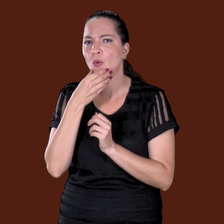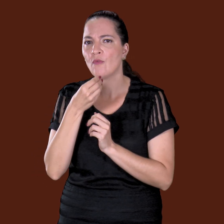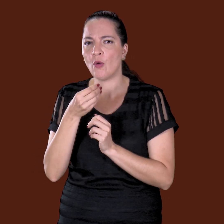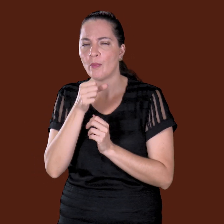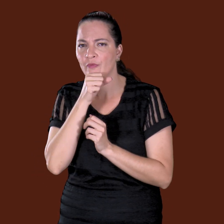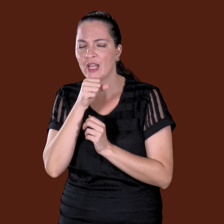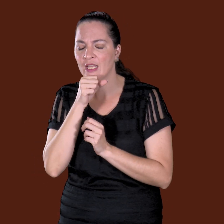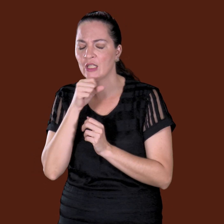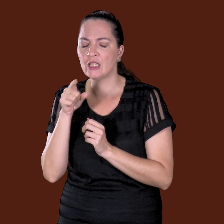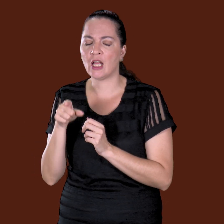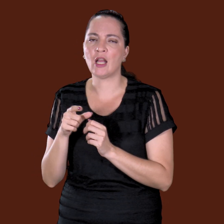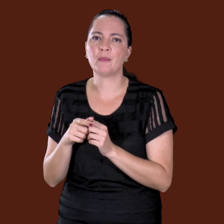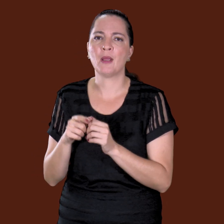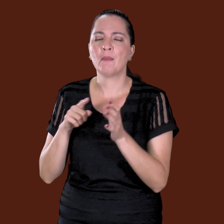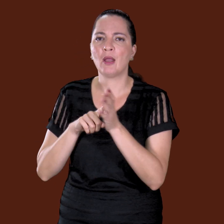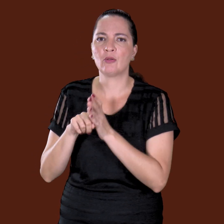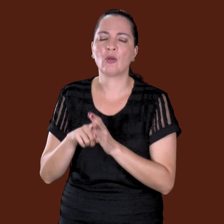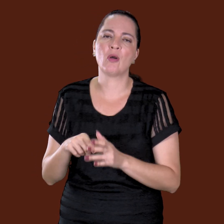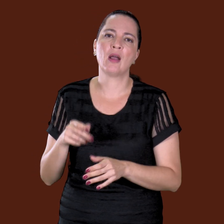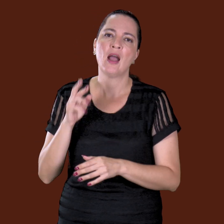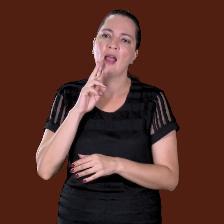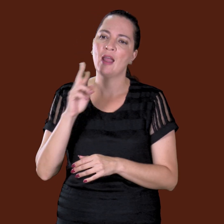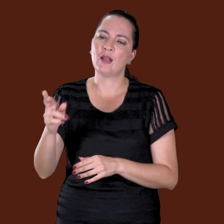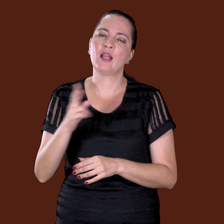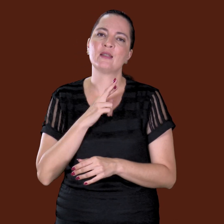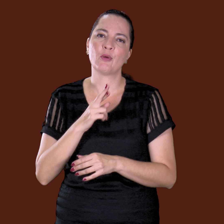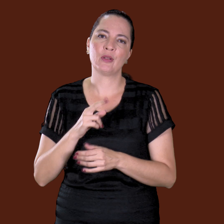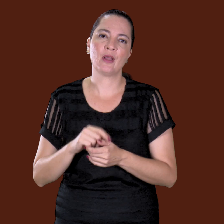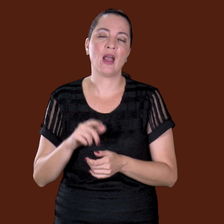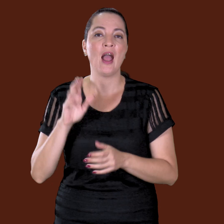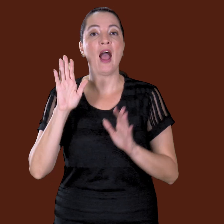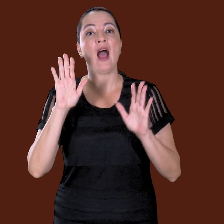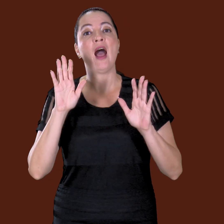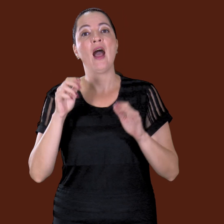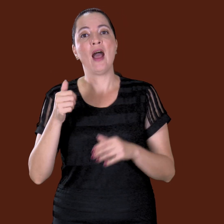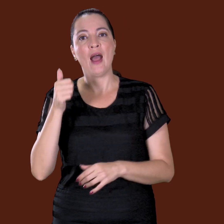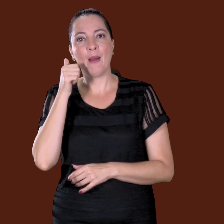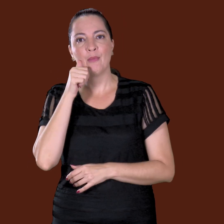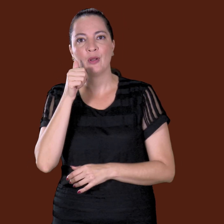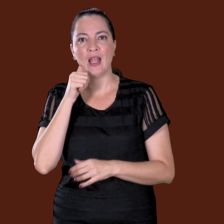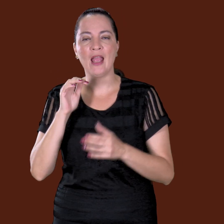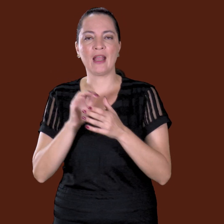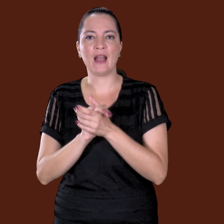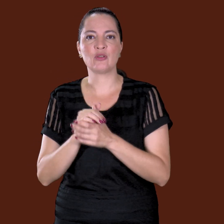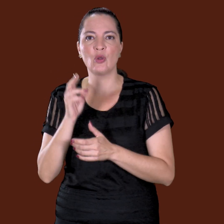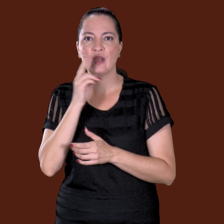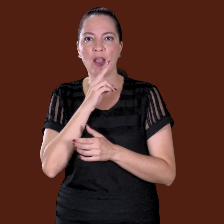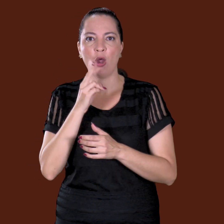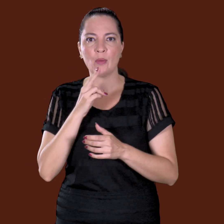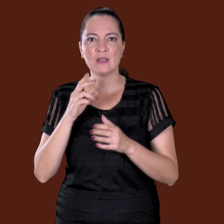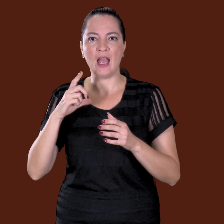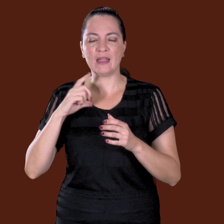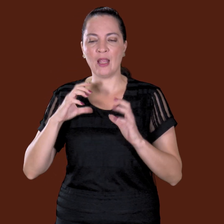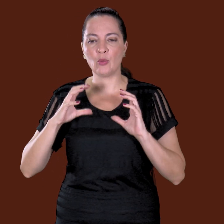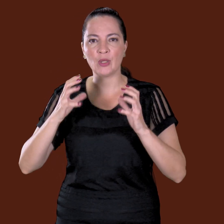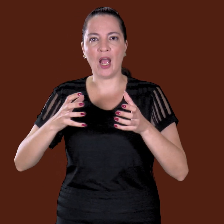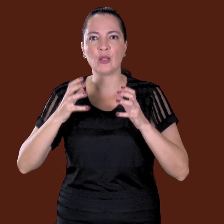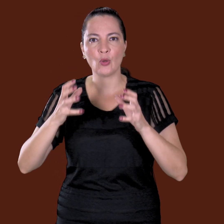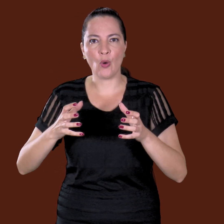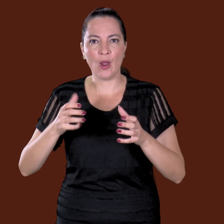tal, foi lá, essa mulher casou em Nerópolis, e vindo do casamento, em cima do trator, o trator tombou, ela morreu. Ela fica lá.